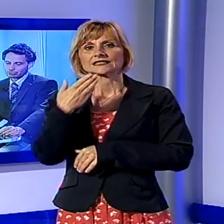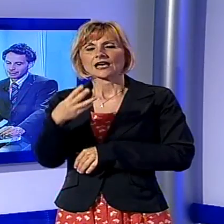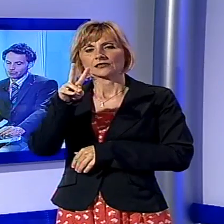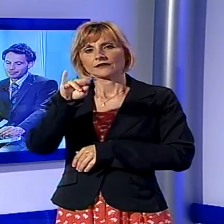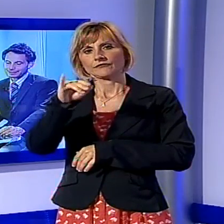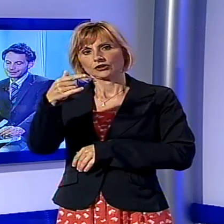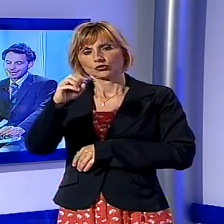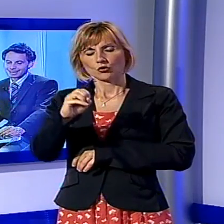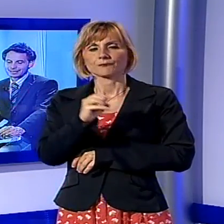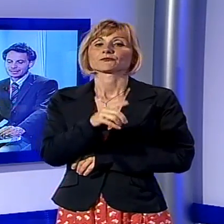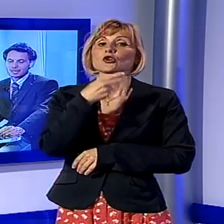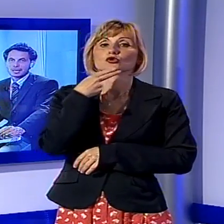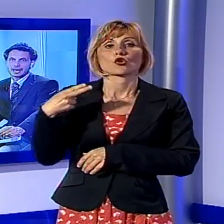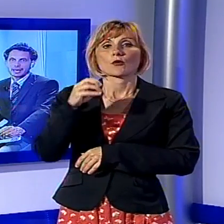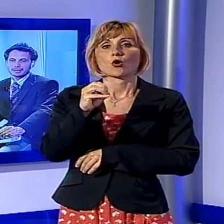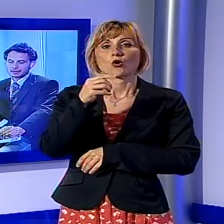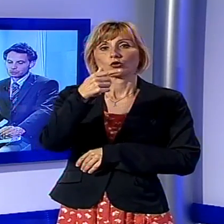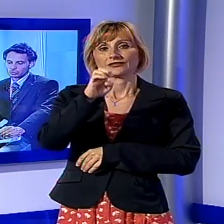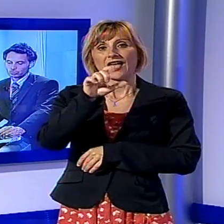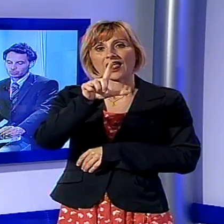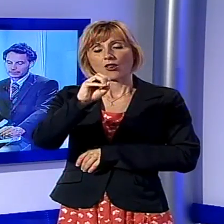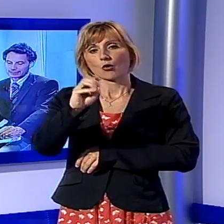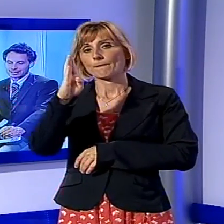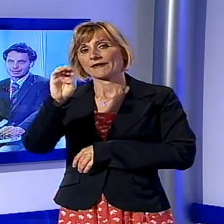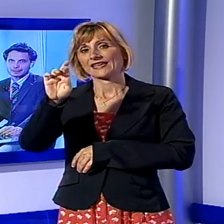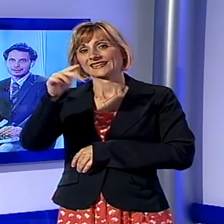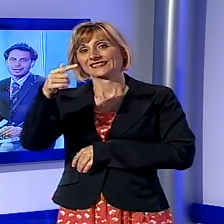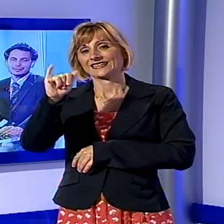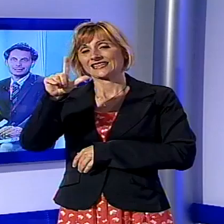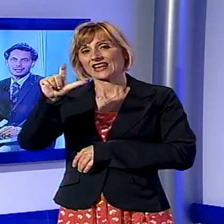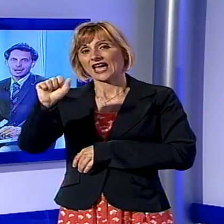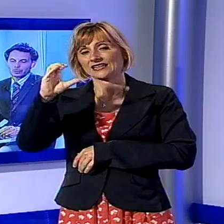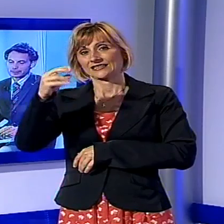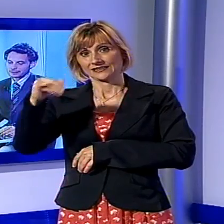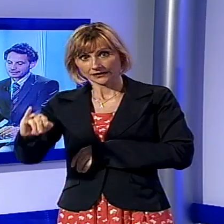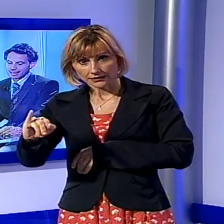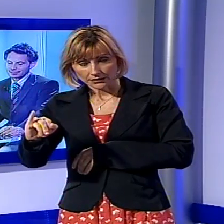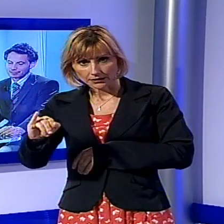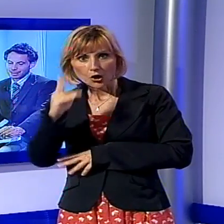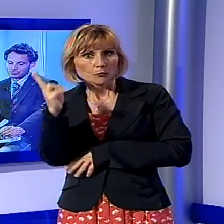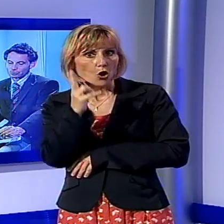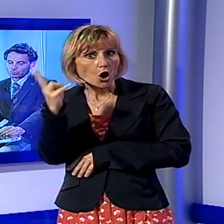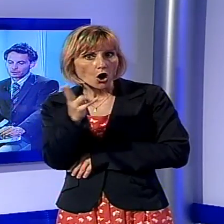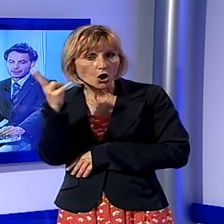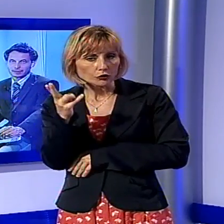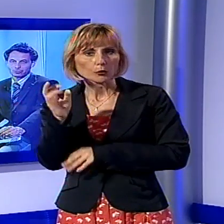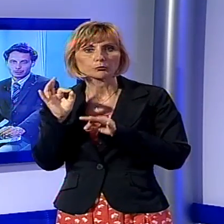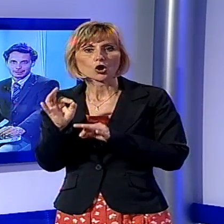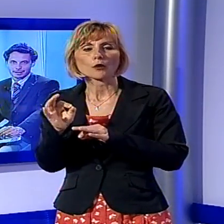Otello Bertilacchi, è deceduto nella tarda mattinata nelle acque antistanti. Il bagno Croceverde sulla marina